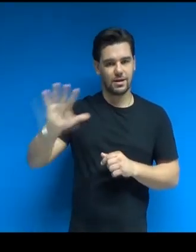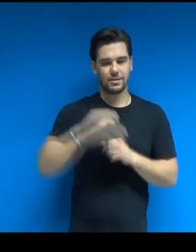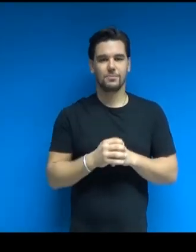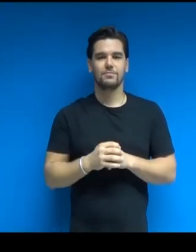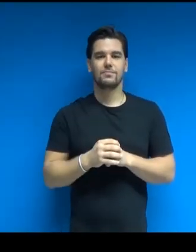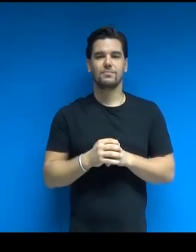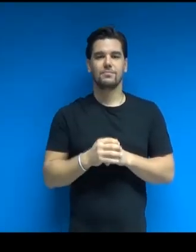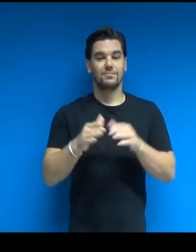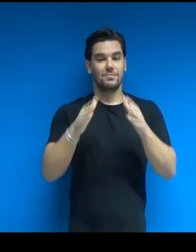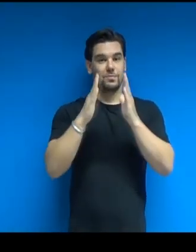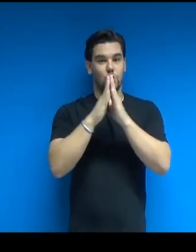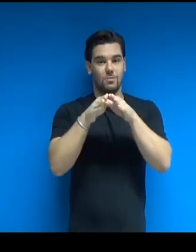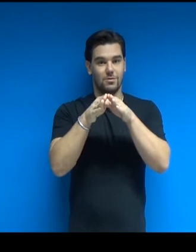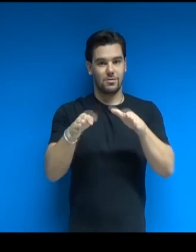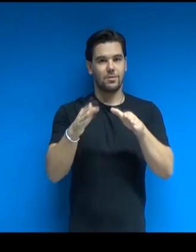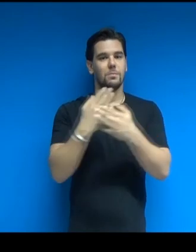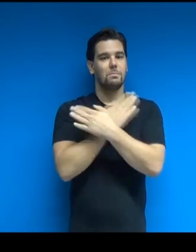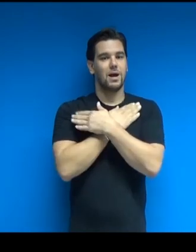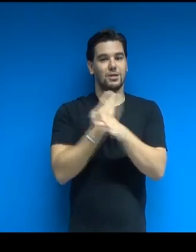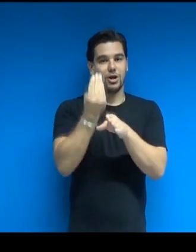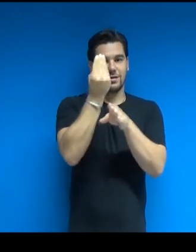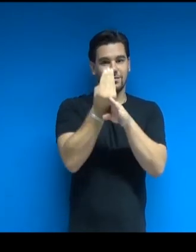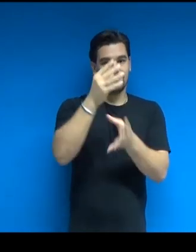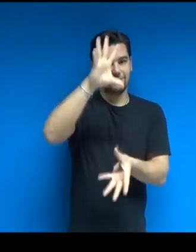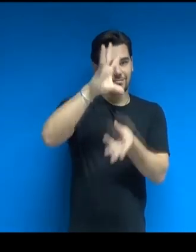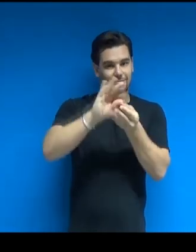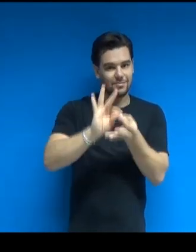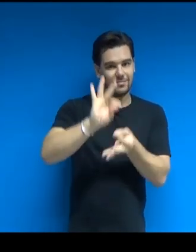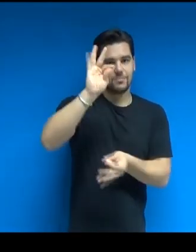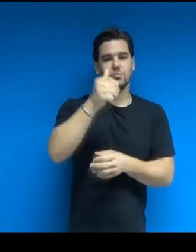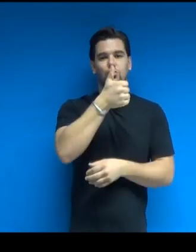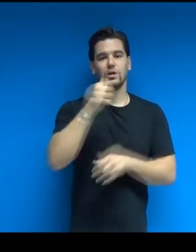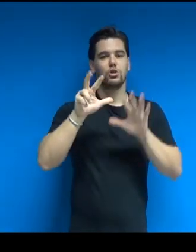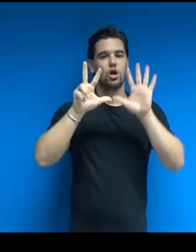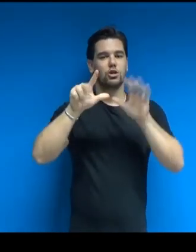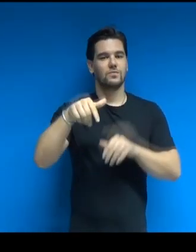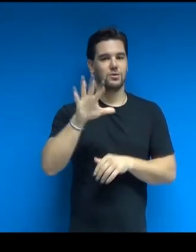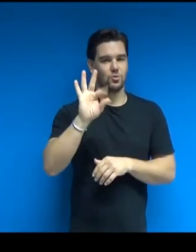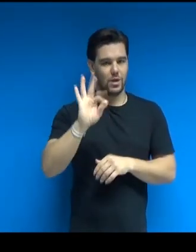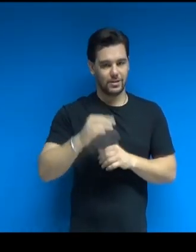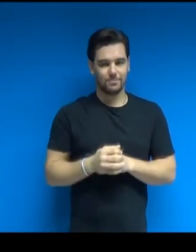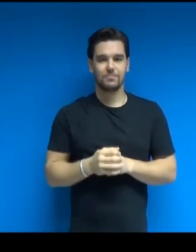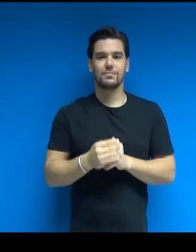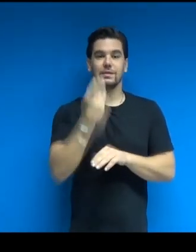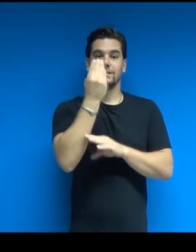metri di altezza. La statua, in rame dorato, è opera di